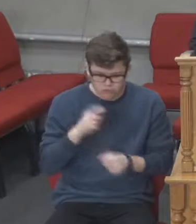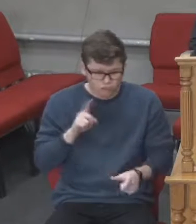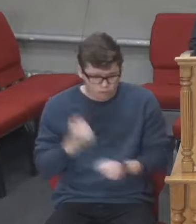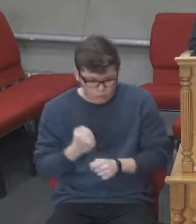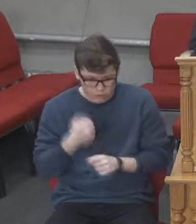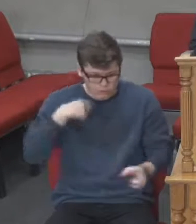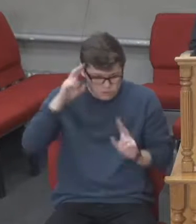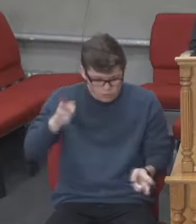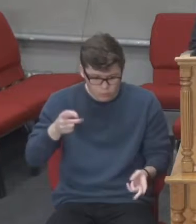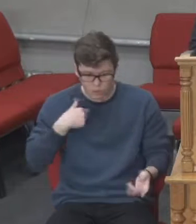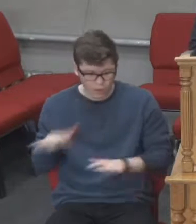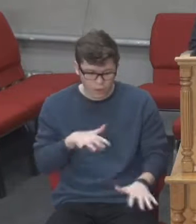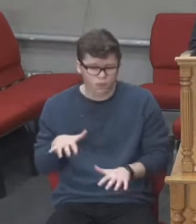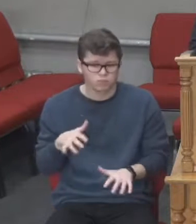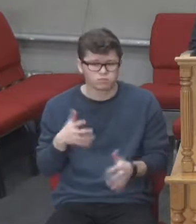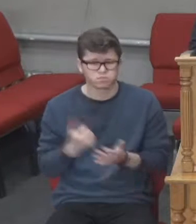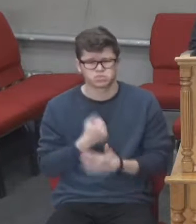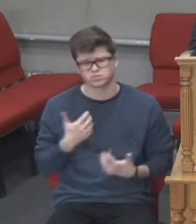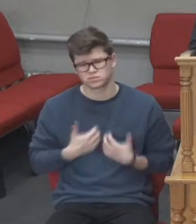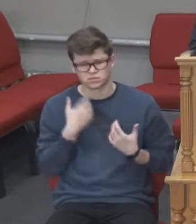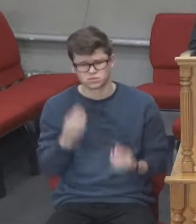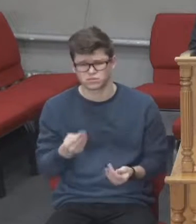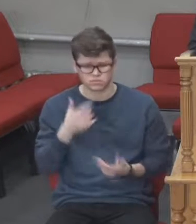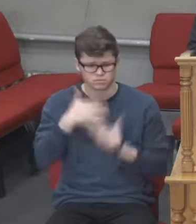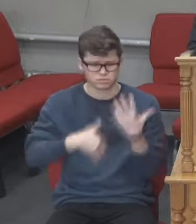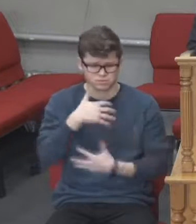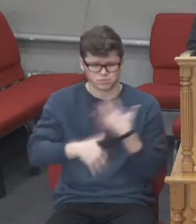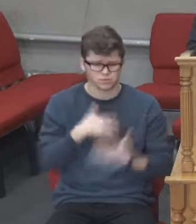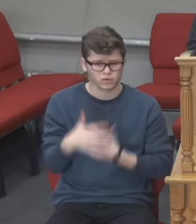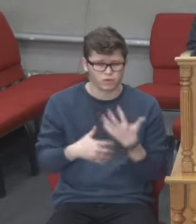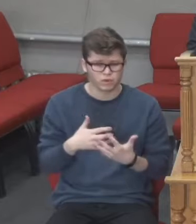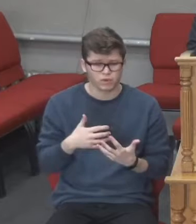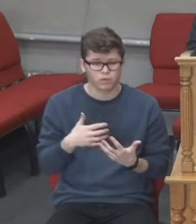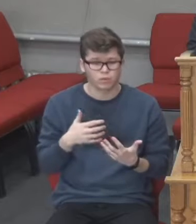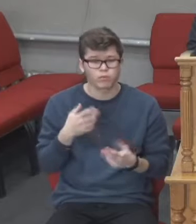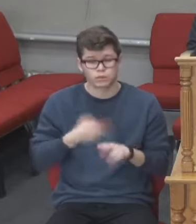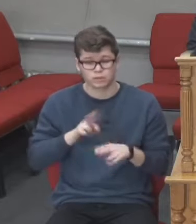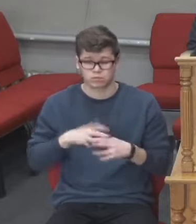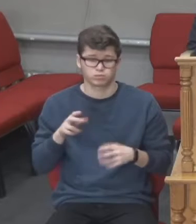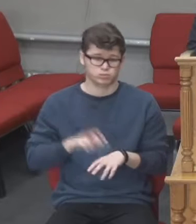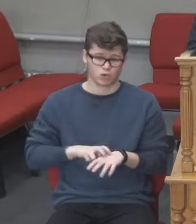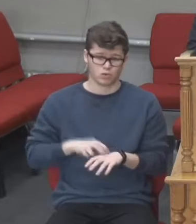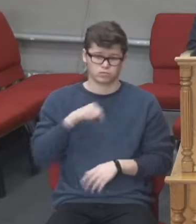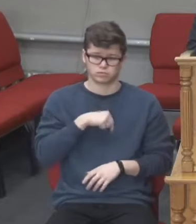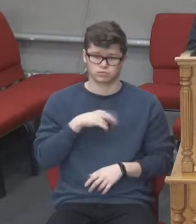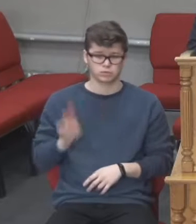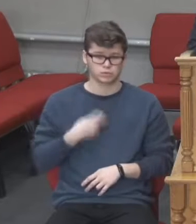одного. Страх – це неправильно. Тому не будемо боятися.